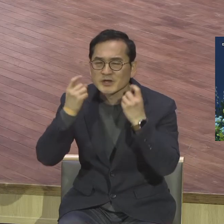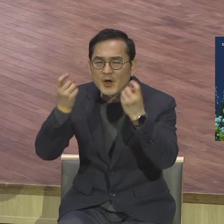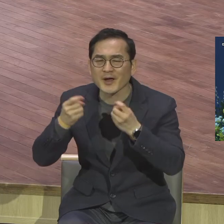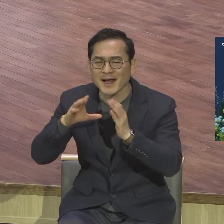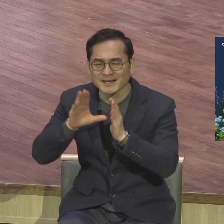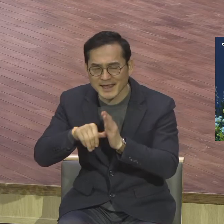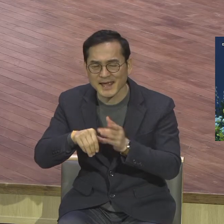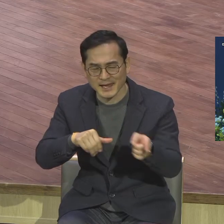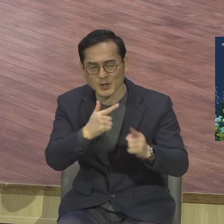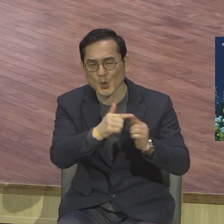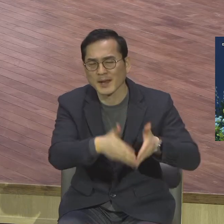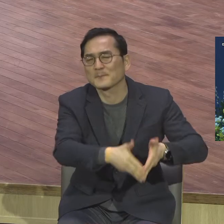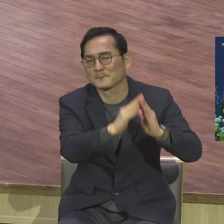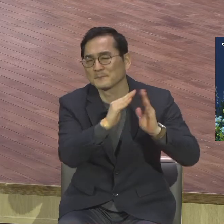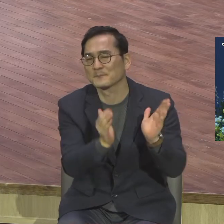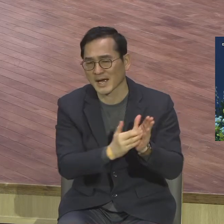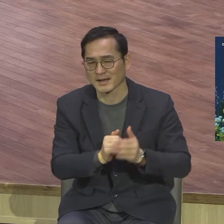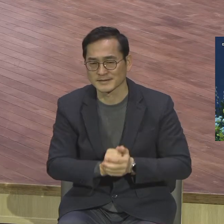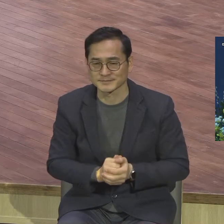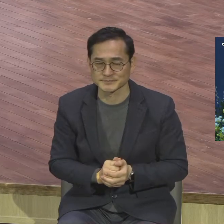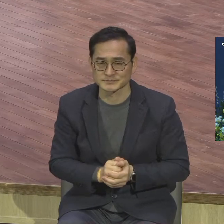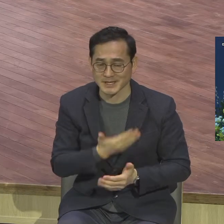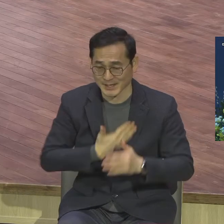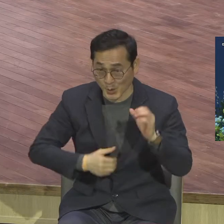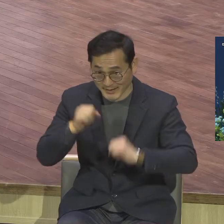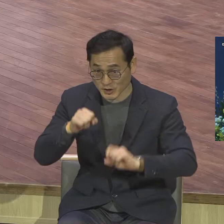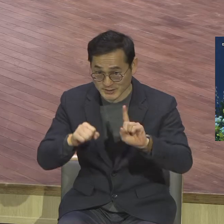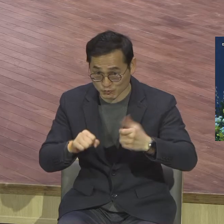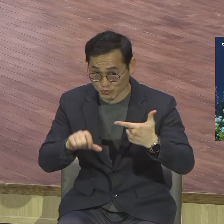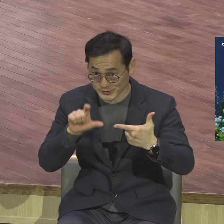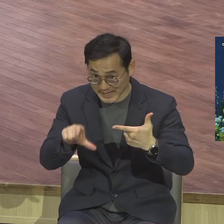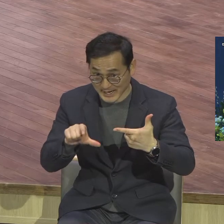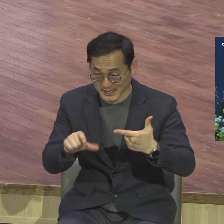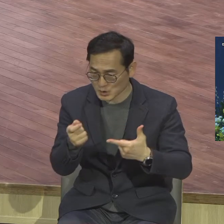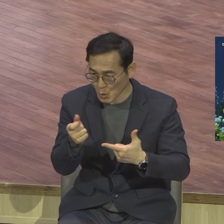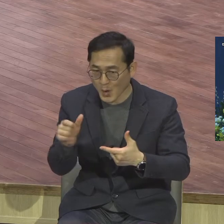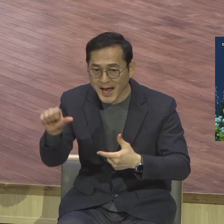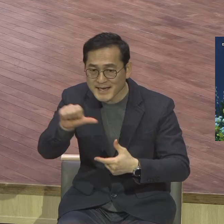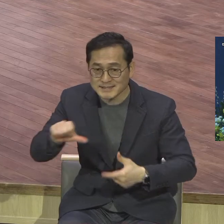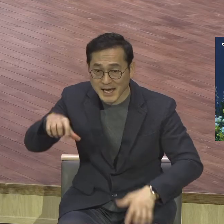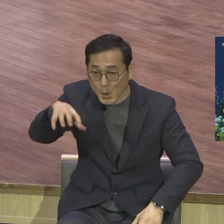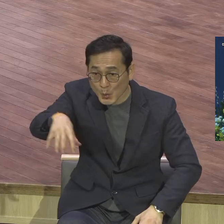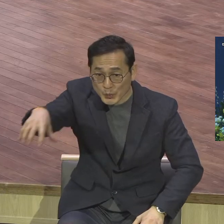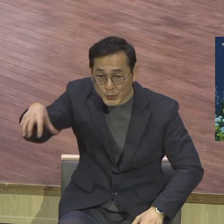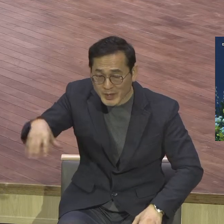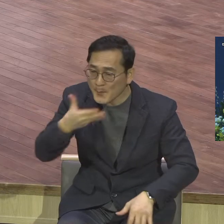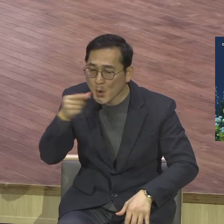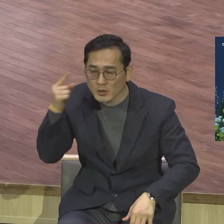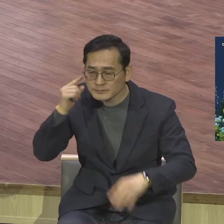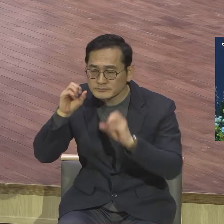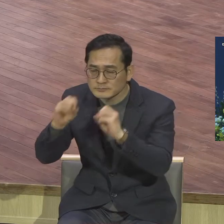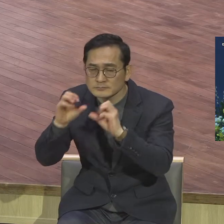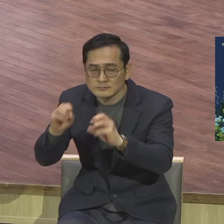세워졌습니다 사도 형제 16장에 보면 바울이 소아시아 지역에서 보금 전도를 계속하려고 했는데